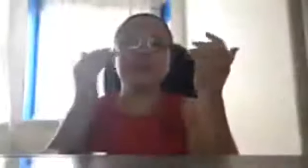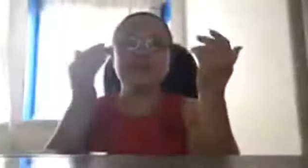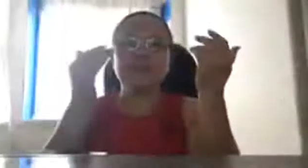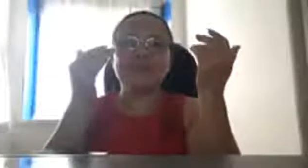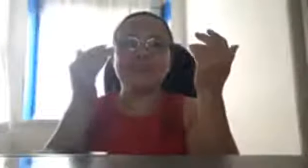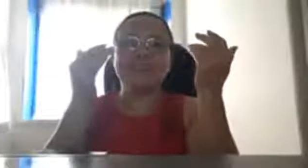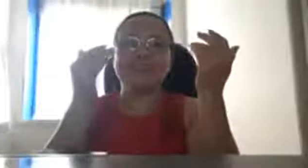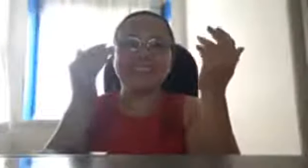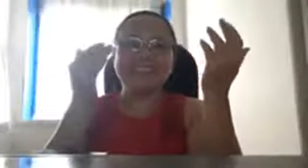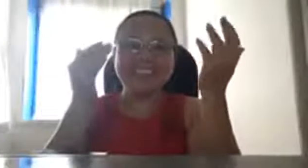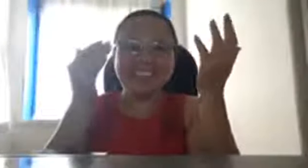yung,